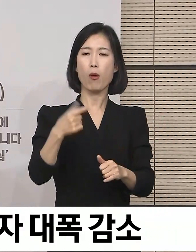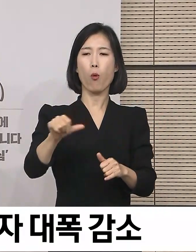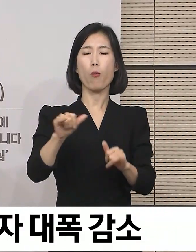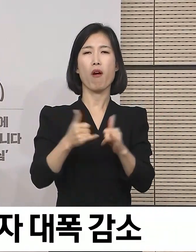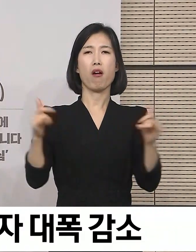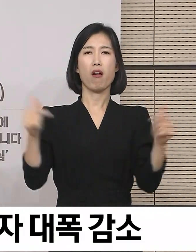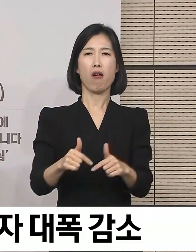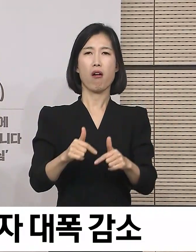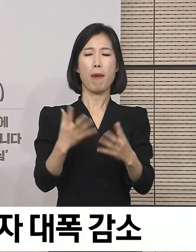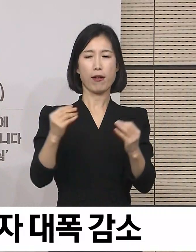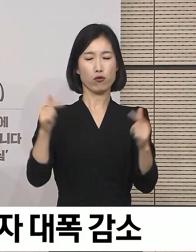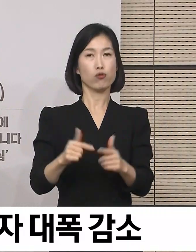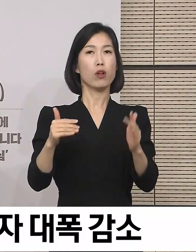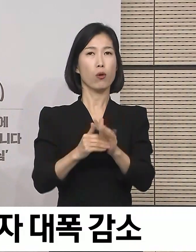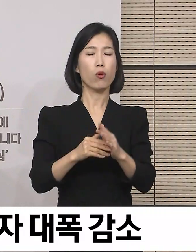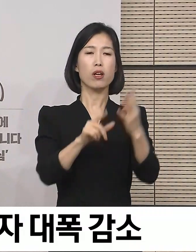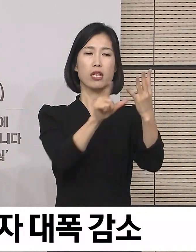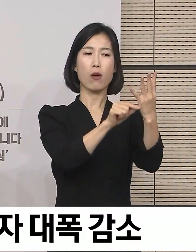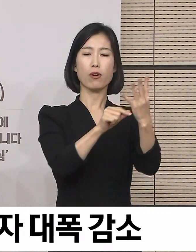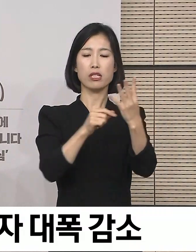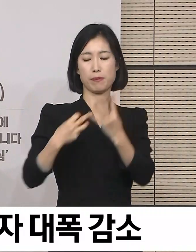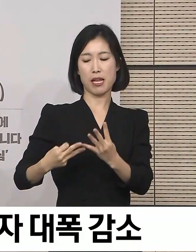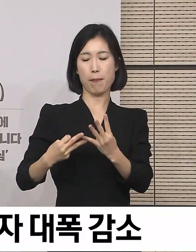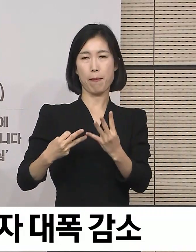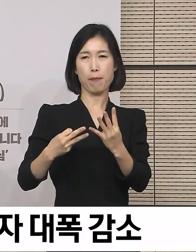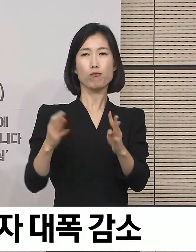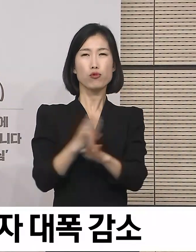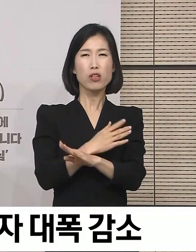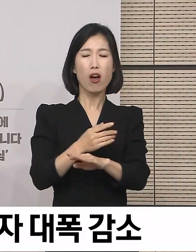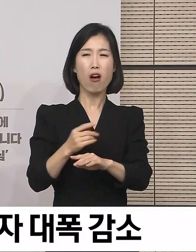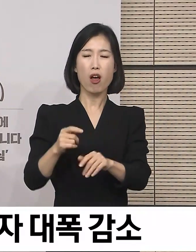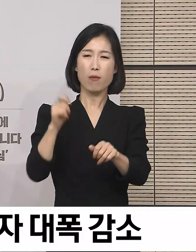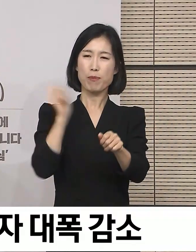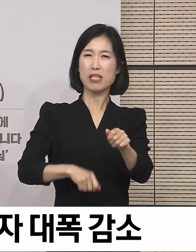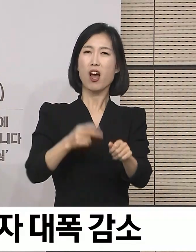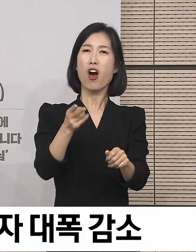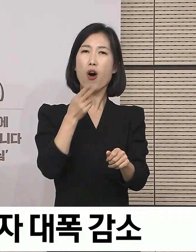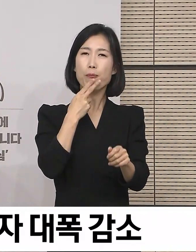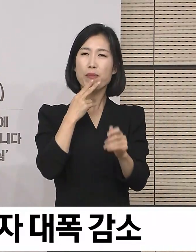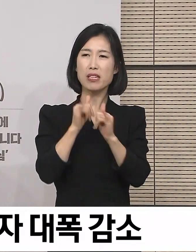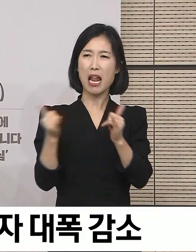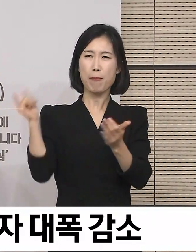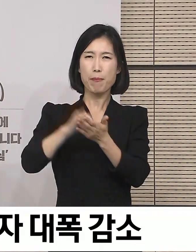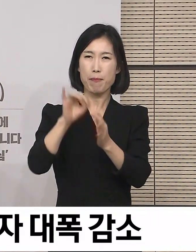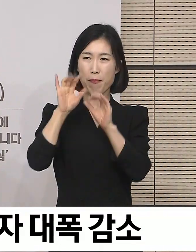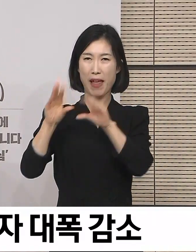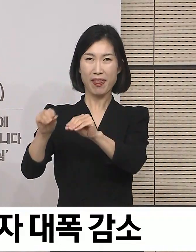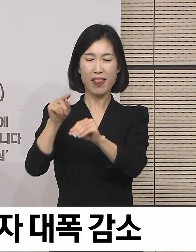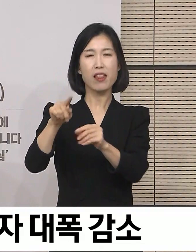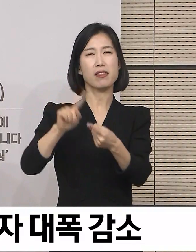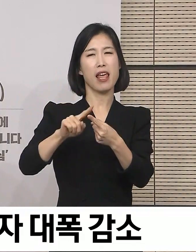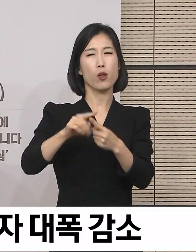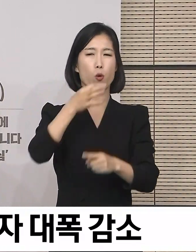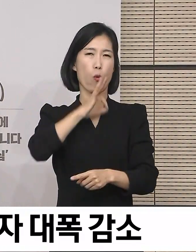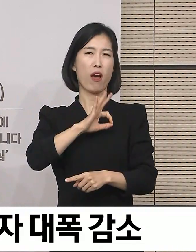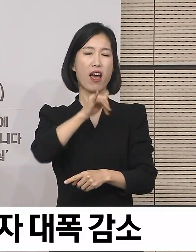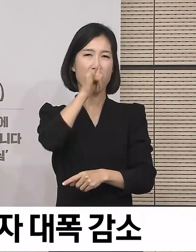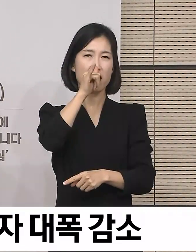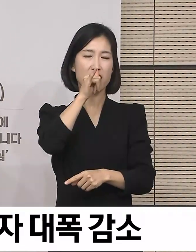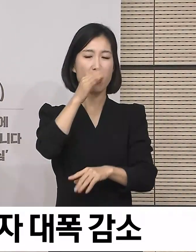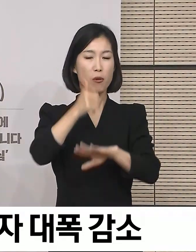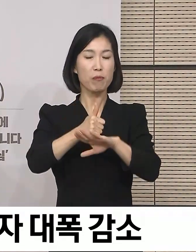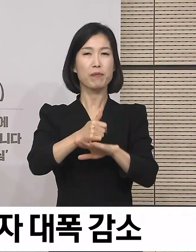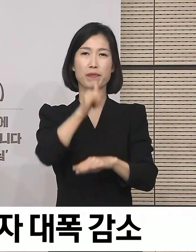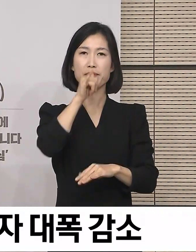%가 감소하여 4월 13일부터 시행된 무사정 입국 정지의 효과가 크게 나타난 것으로 알 수 있습니다.